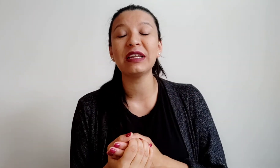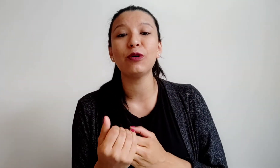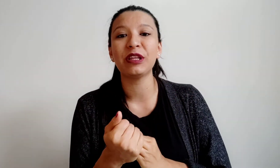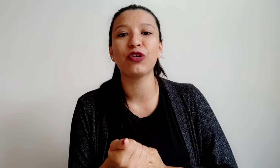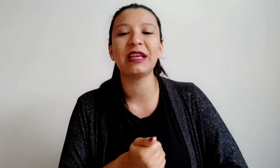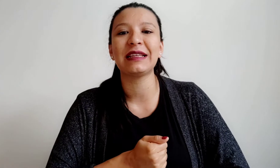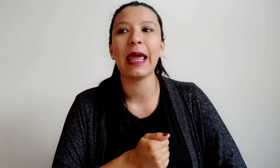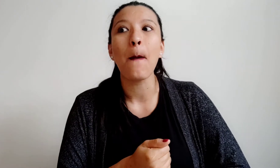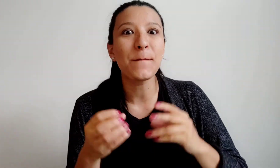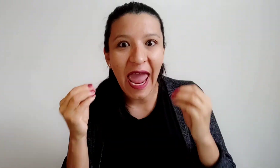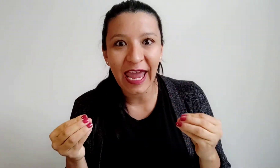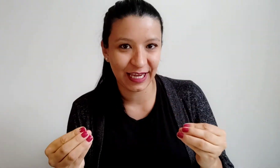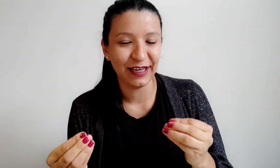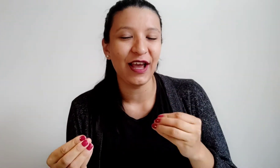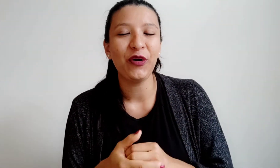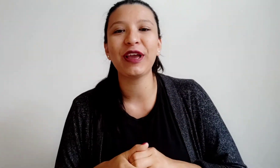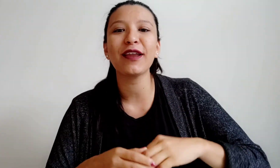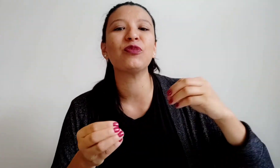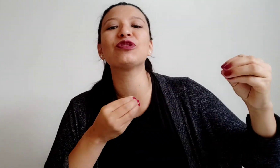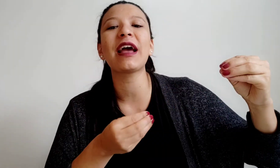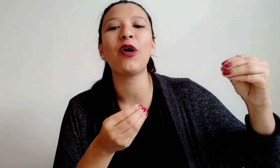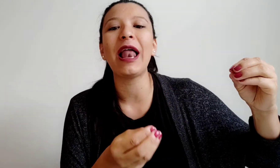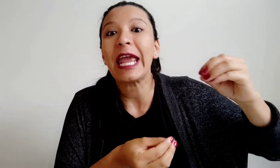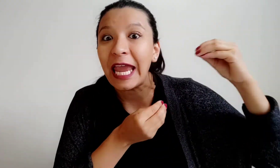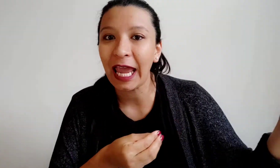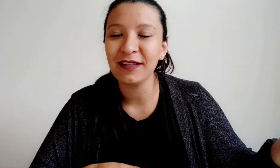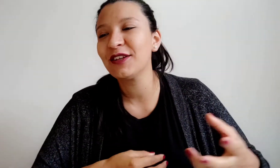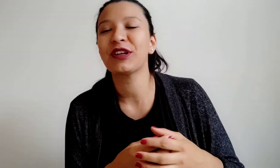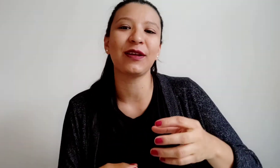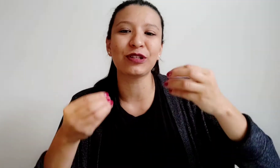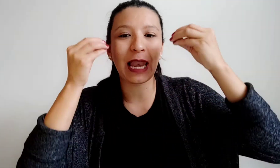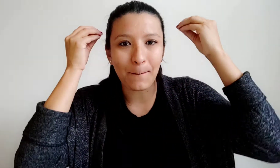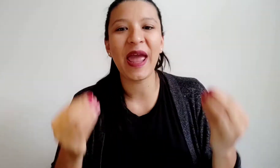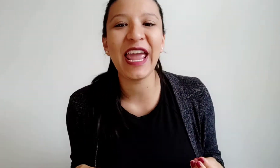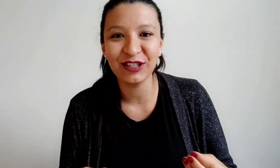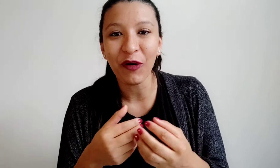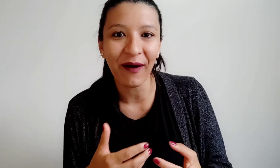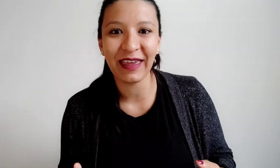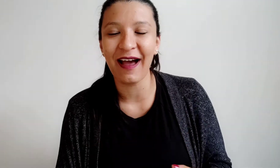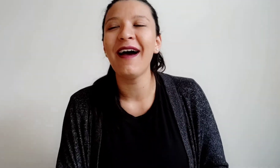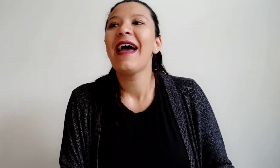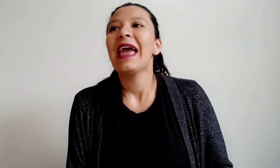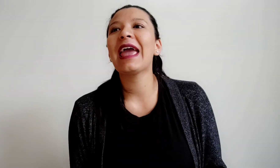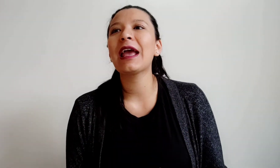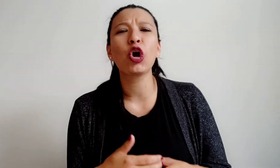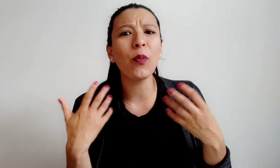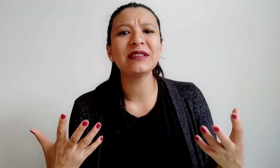el momento de ese pain, ¿ok? Que no hemos llegado al gain, sino que estamos en el pain todavía, ¿cómo hacemos